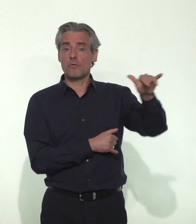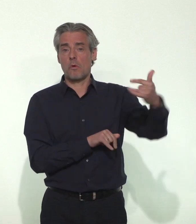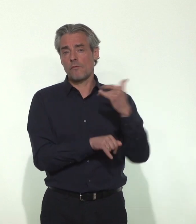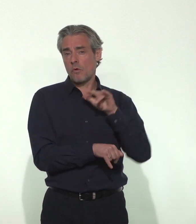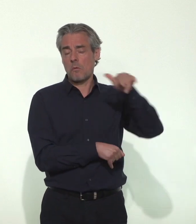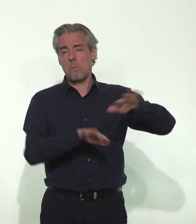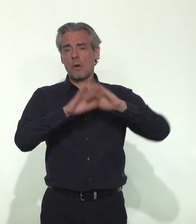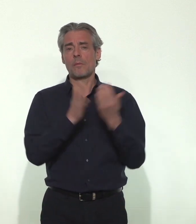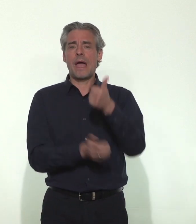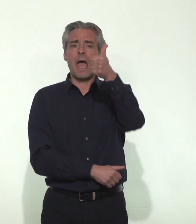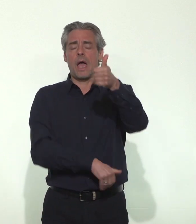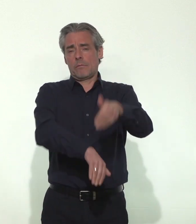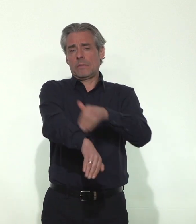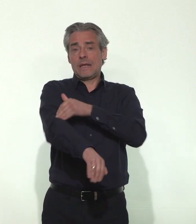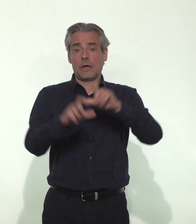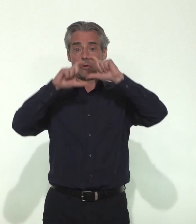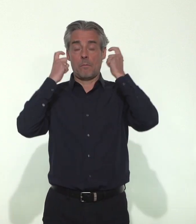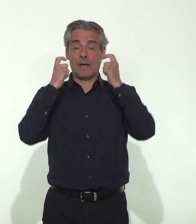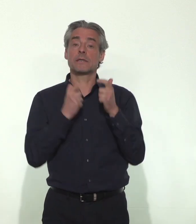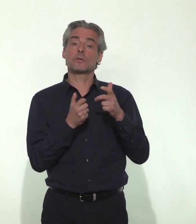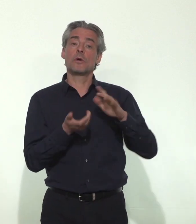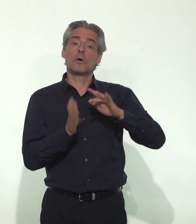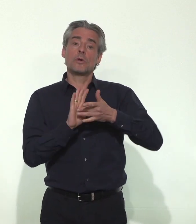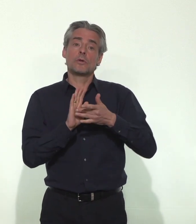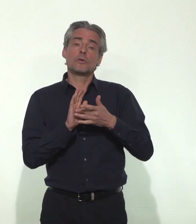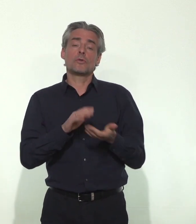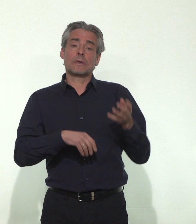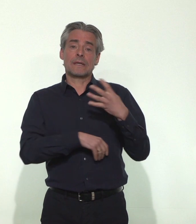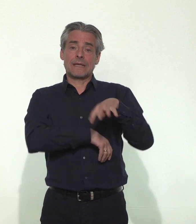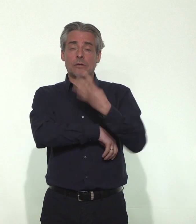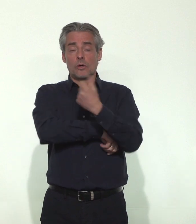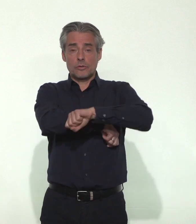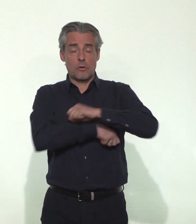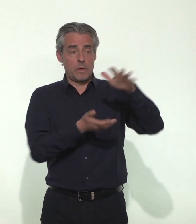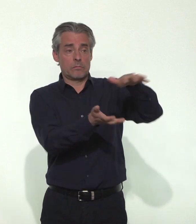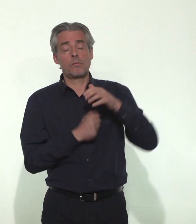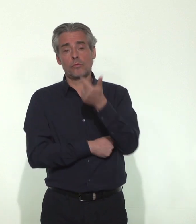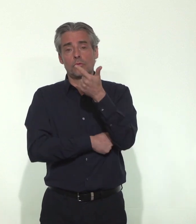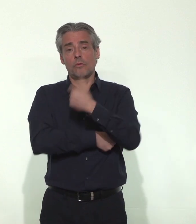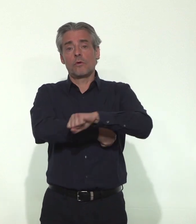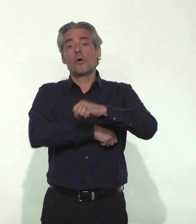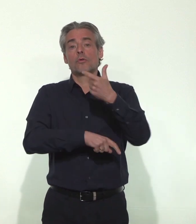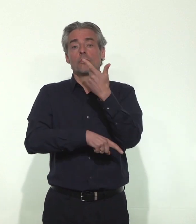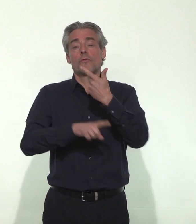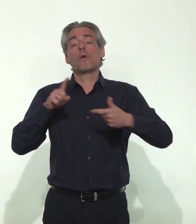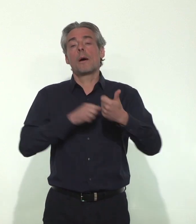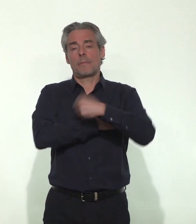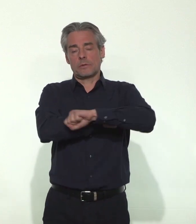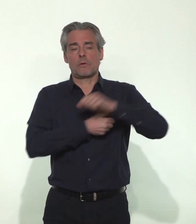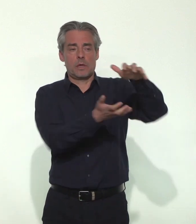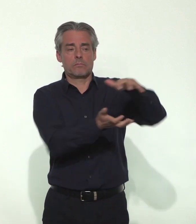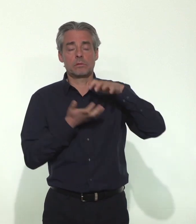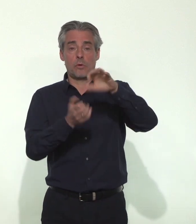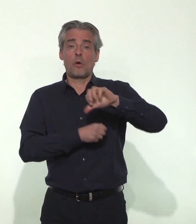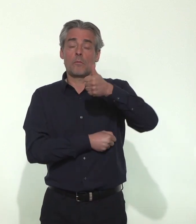livraison d'un total d'un milliard de masques répartis sur 14 semaines à raison de deux livraisons par semaine. Une première